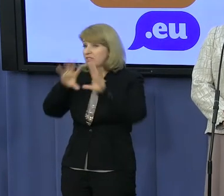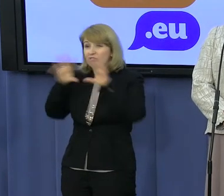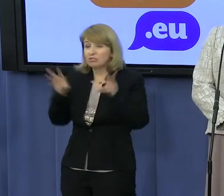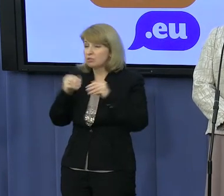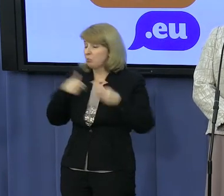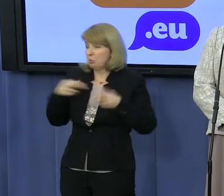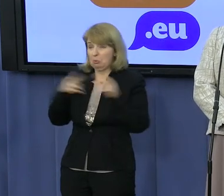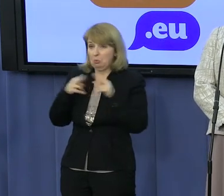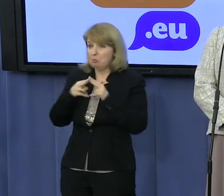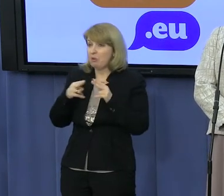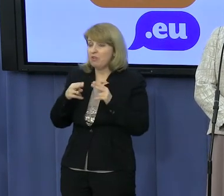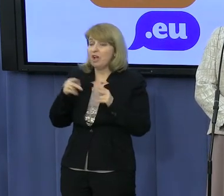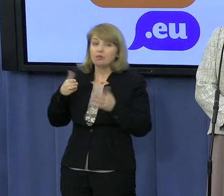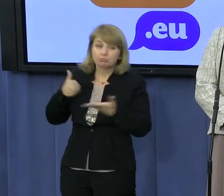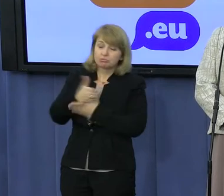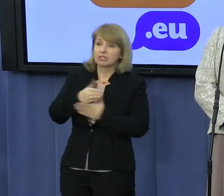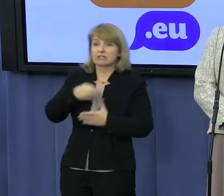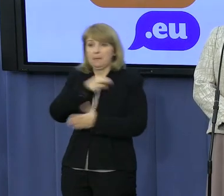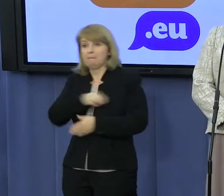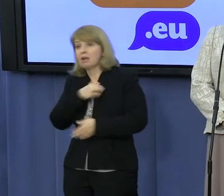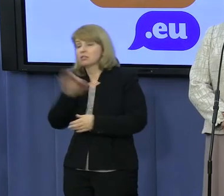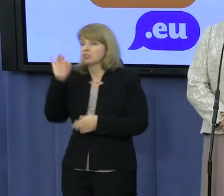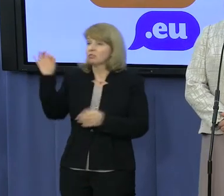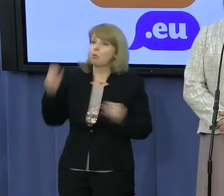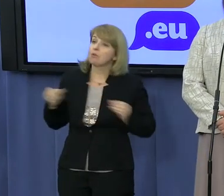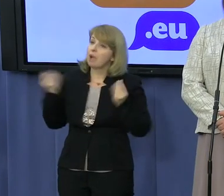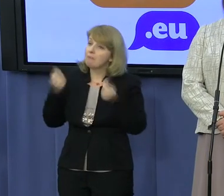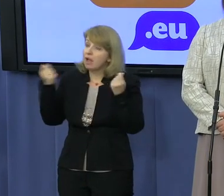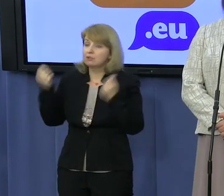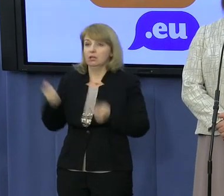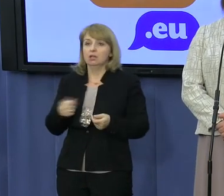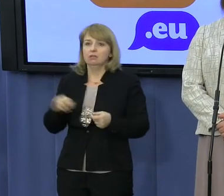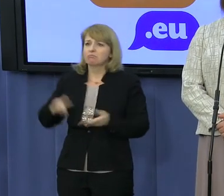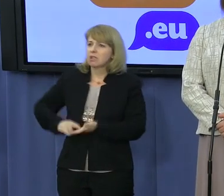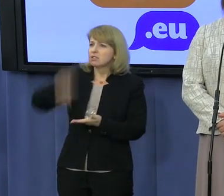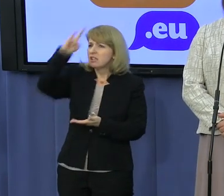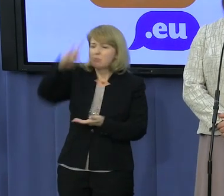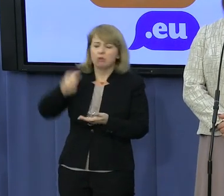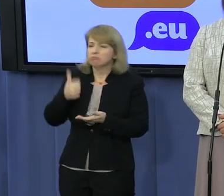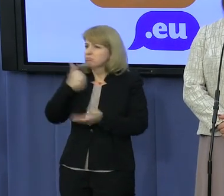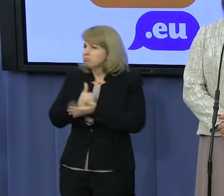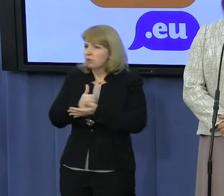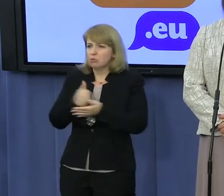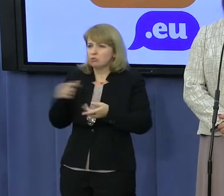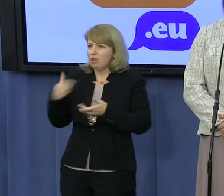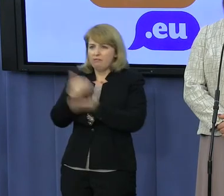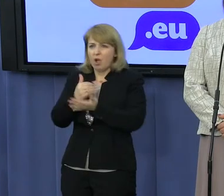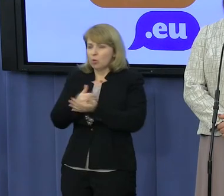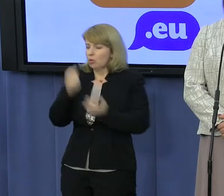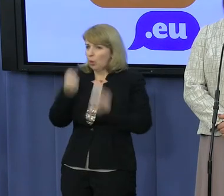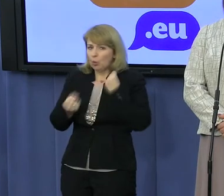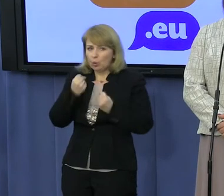intryga partyjna, intryga kampanijna. Nieprzestrzegano procedur. Samolot nie powinien wystartować, przypomnę, z Warszawy w tych warunkach.